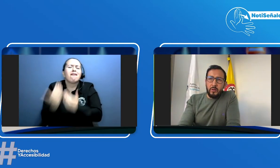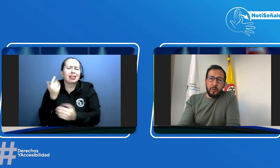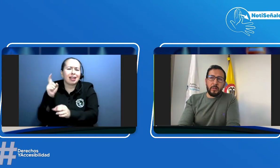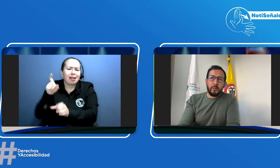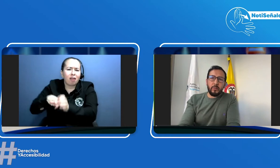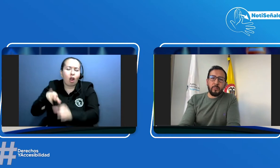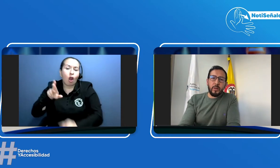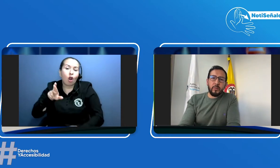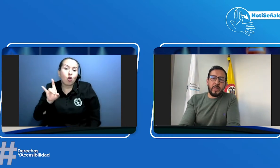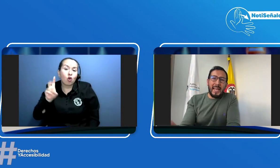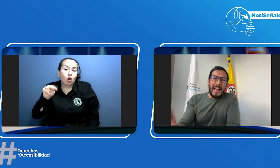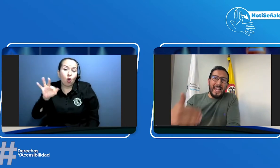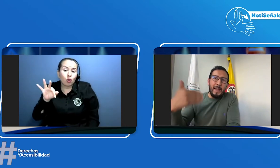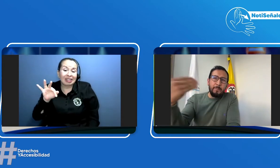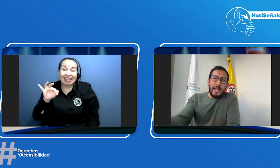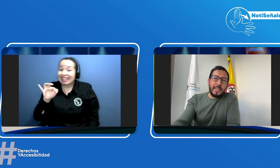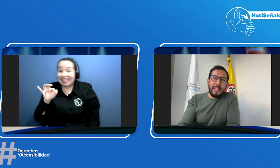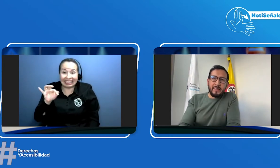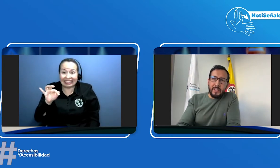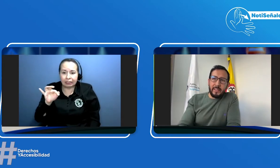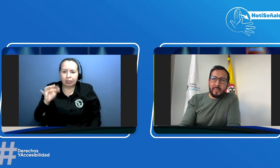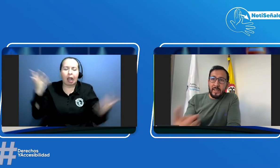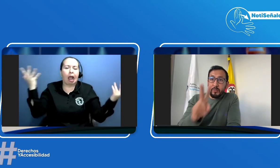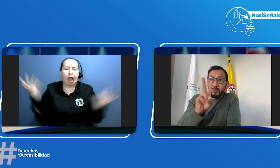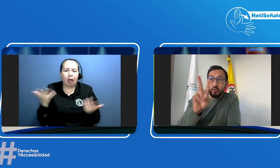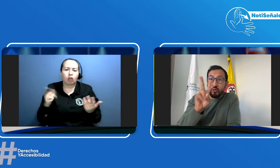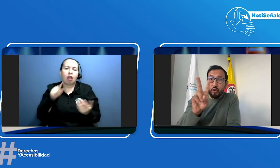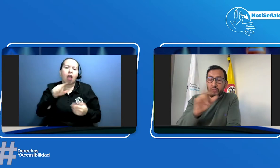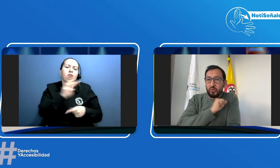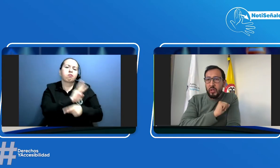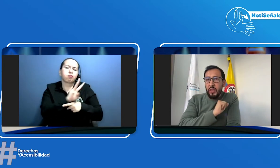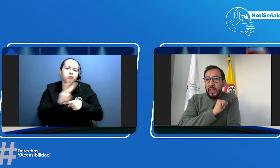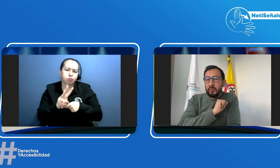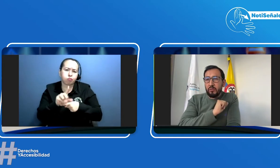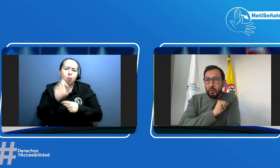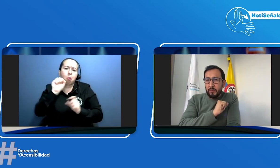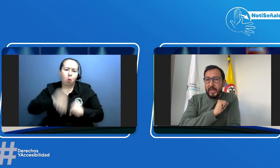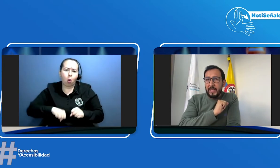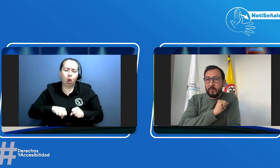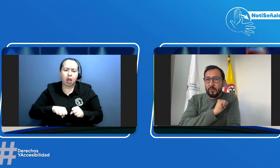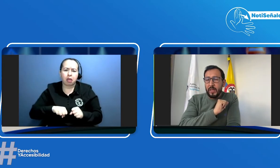entonces podemos ir a la página de internet tenemos esos dos esos dos mecanismos muy